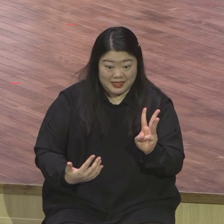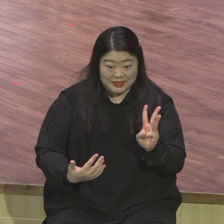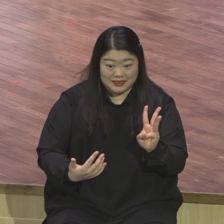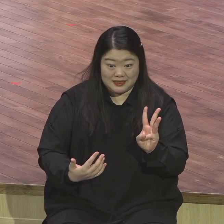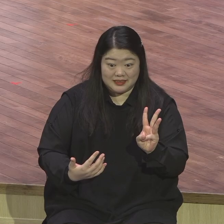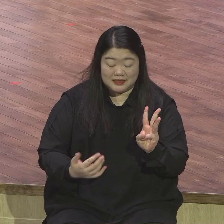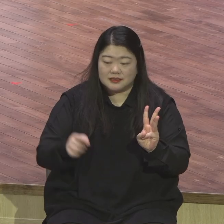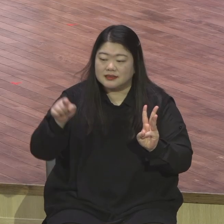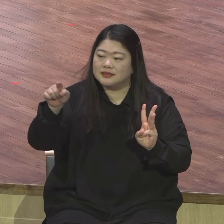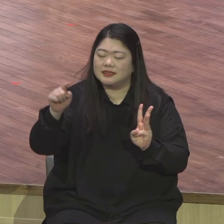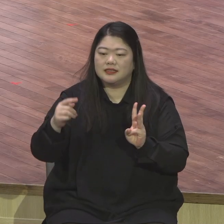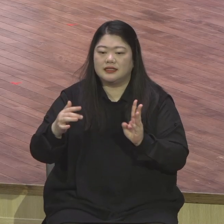충동적 말이 또 나옵니다